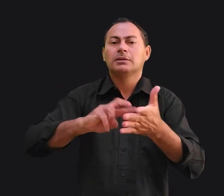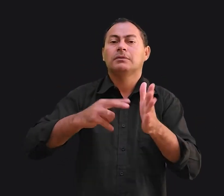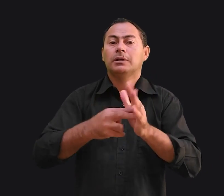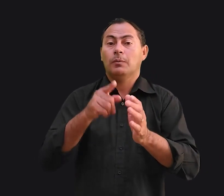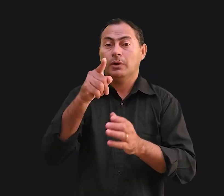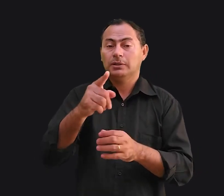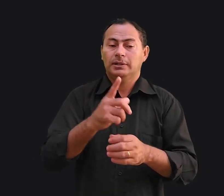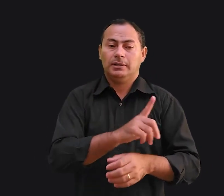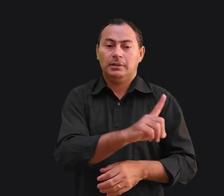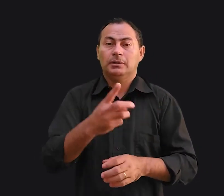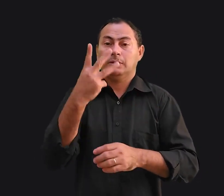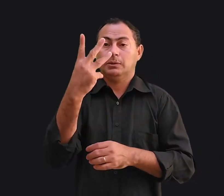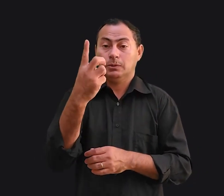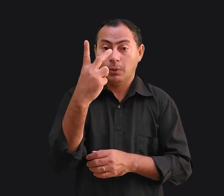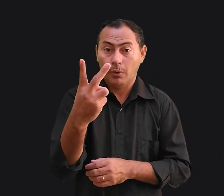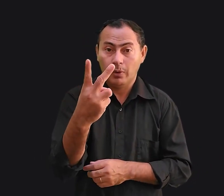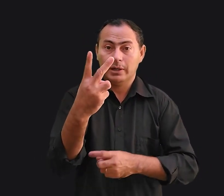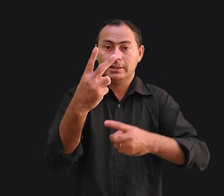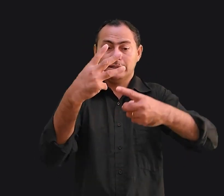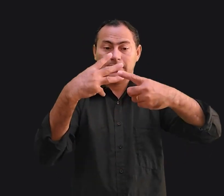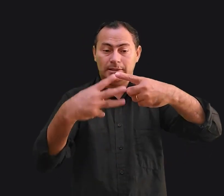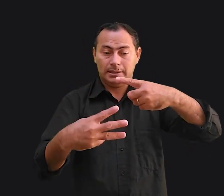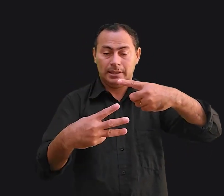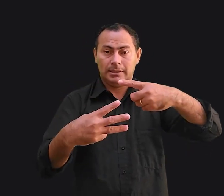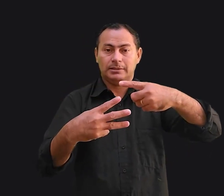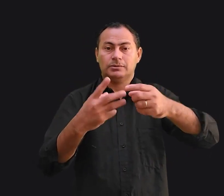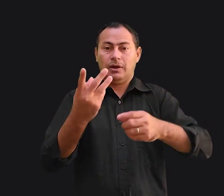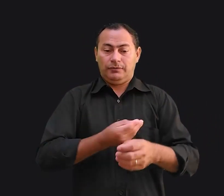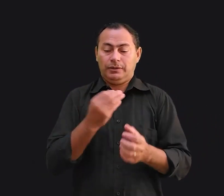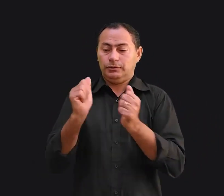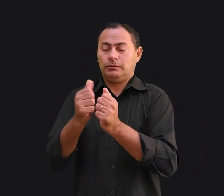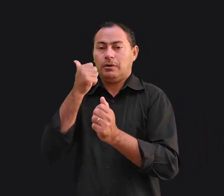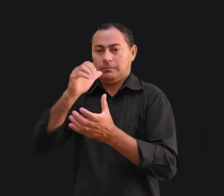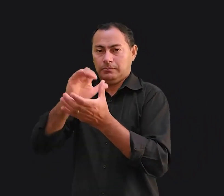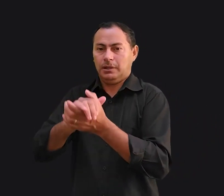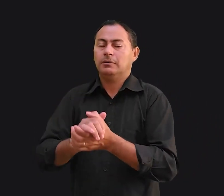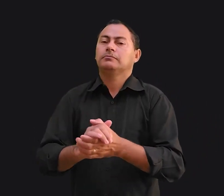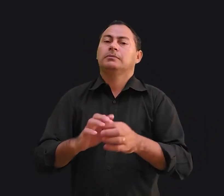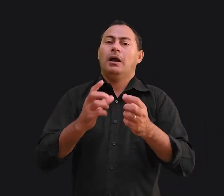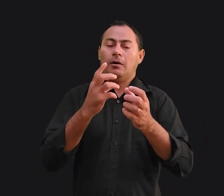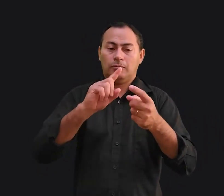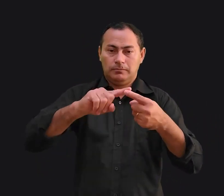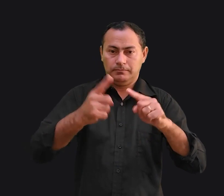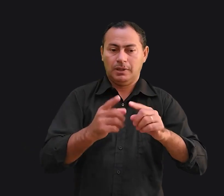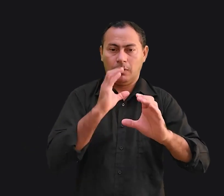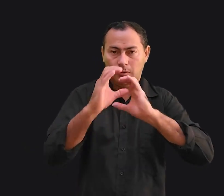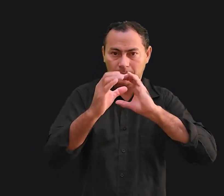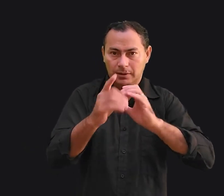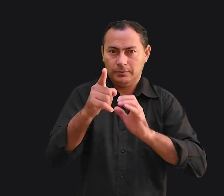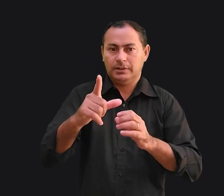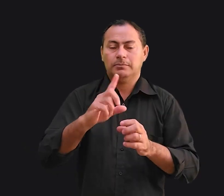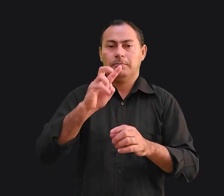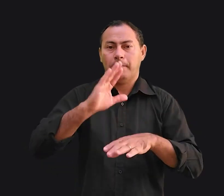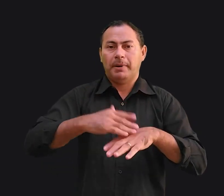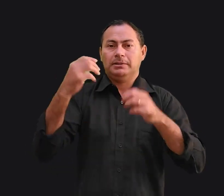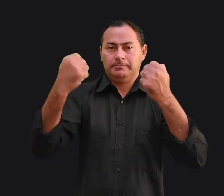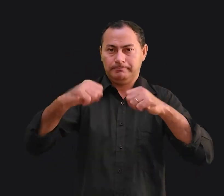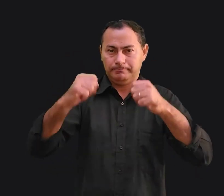dizer que você passará dois terços da sua vida com seu cônjuge. Portanto, a combinação de comunicação que você mais precisa